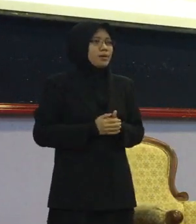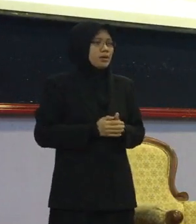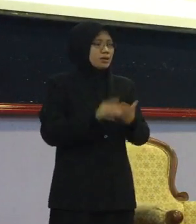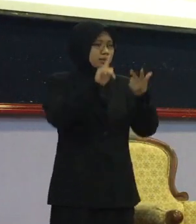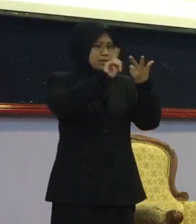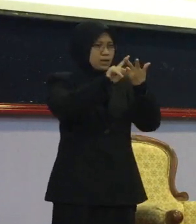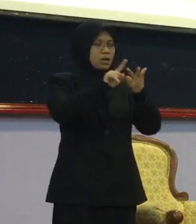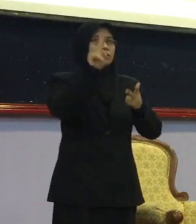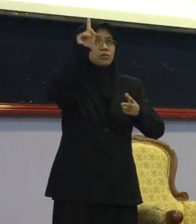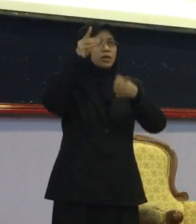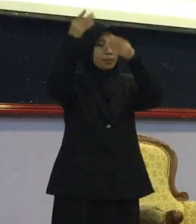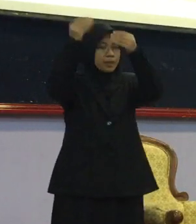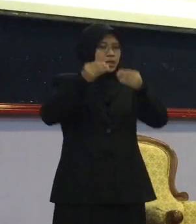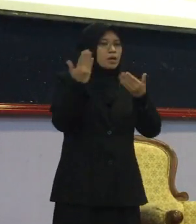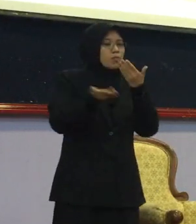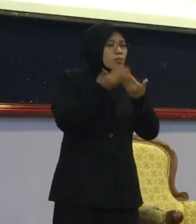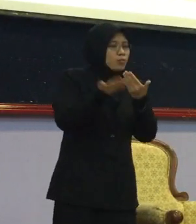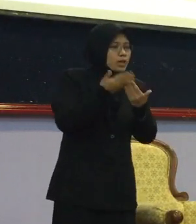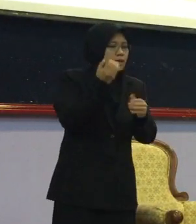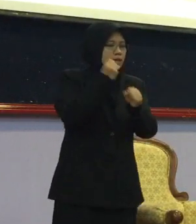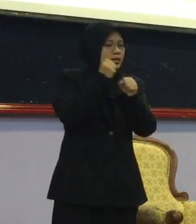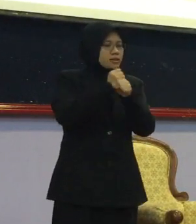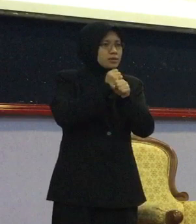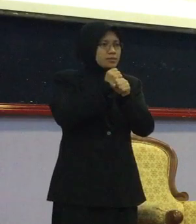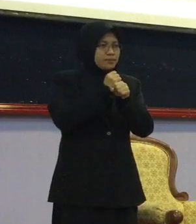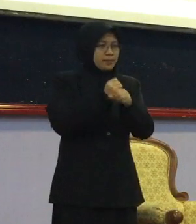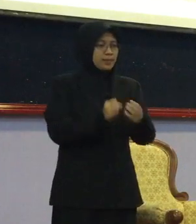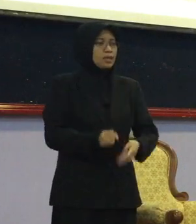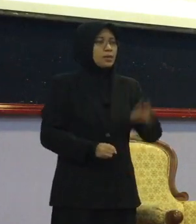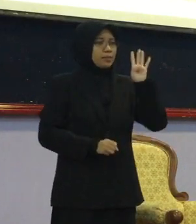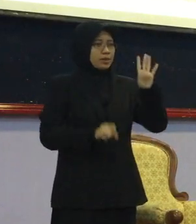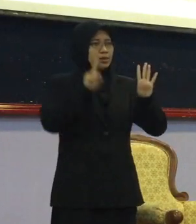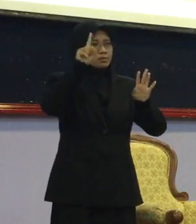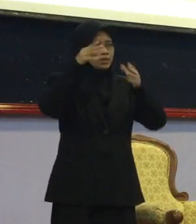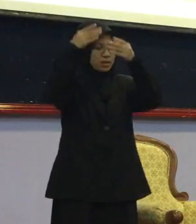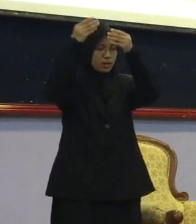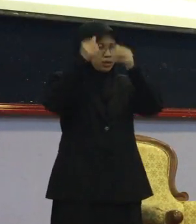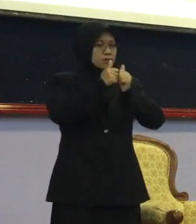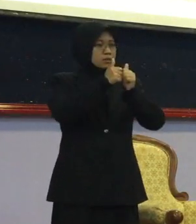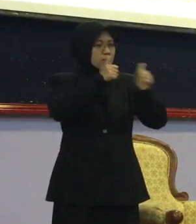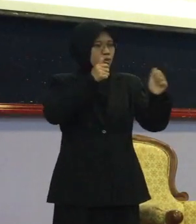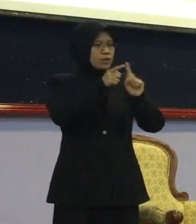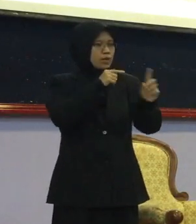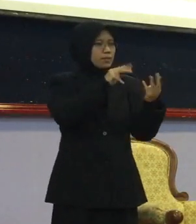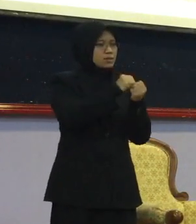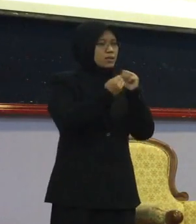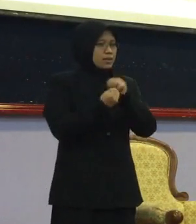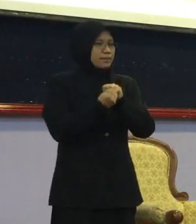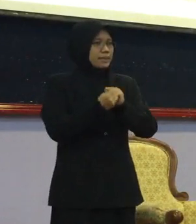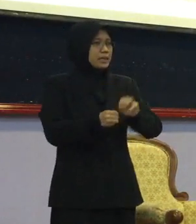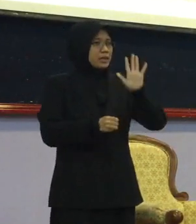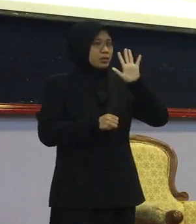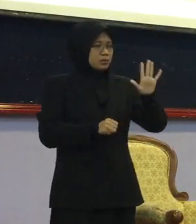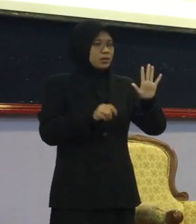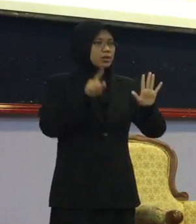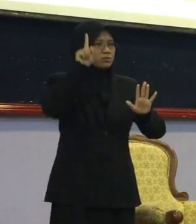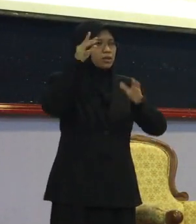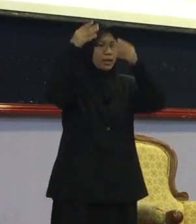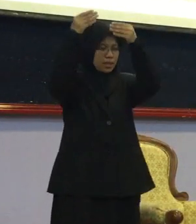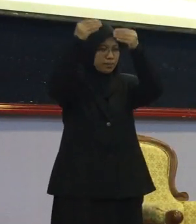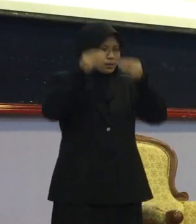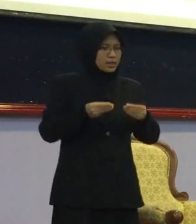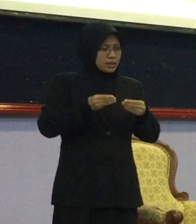mudahkan Urusan hidup kita Dan yang keempat Allah akan jauhkan Kita diperbala Dan yang kelima Allah bagi ganjaran Dia bagi satu-satunya Yang